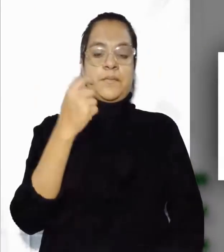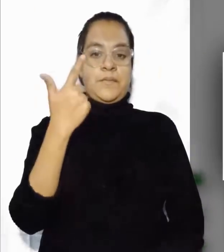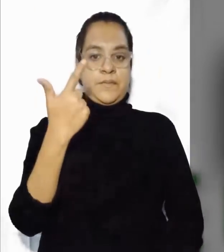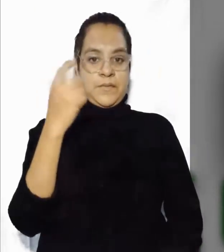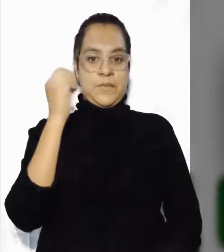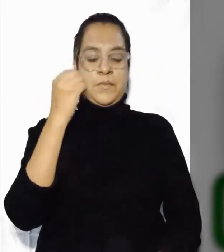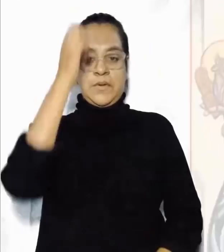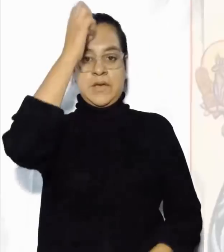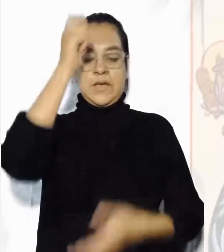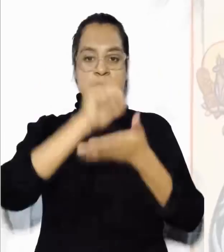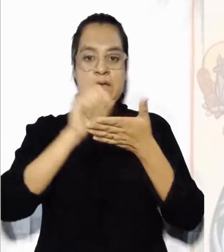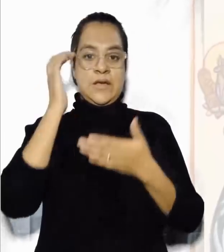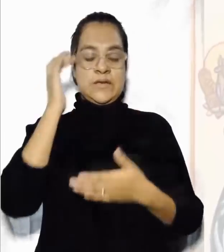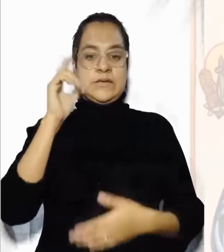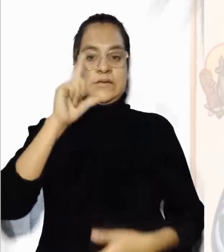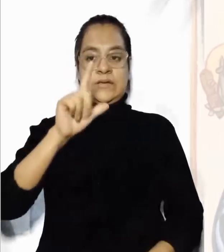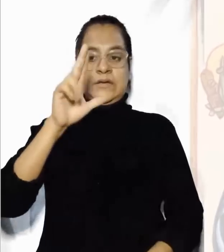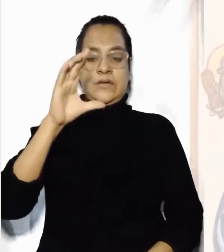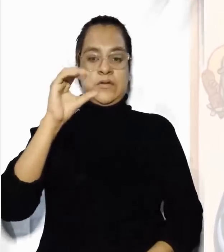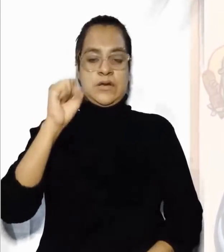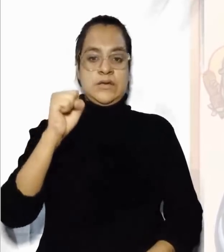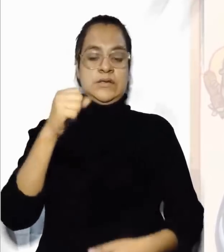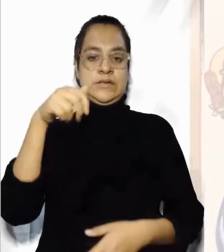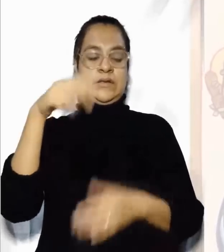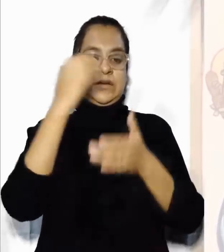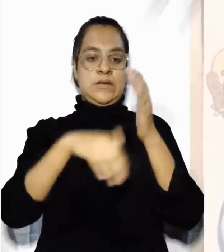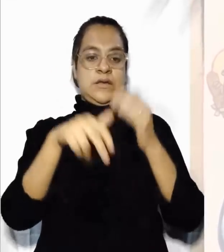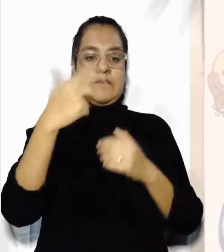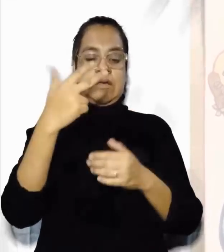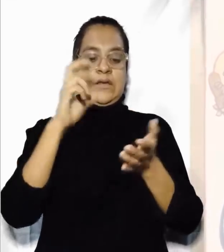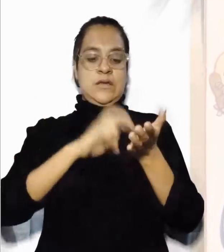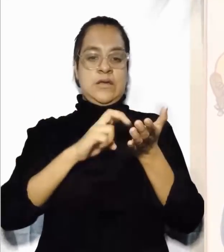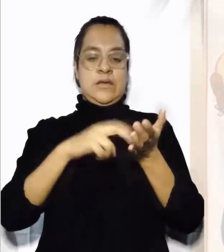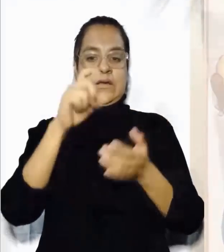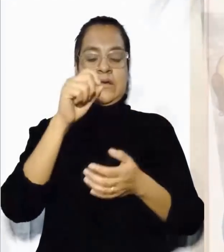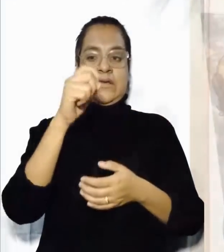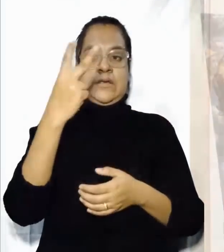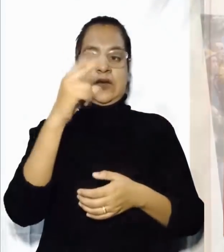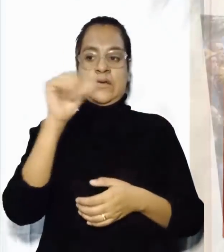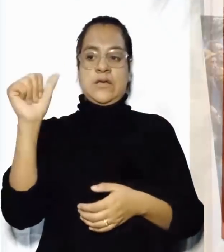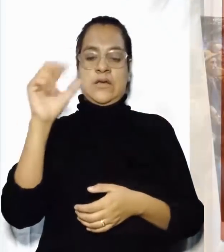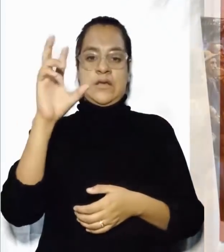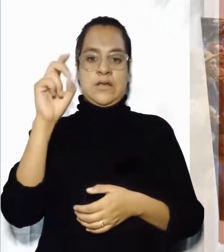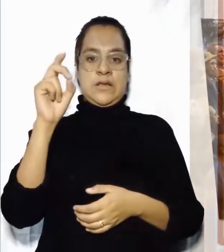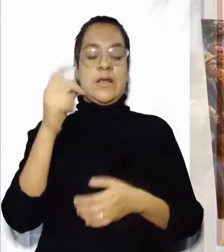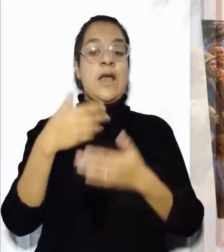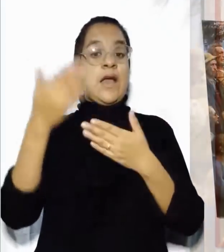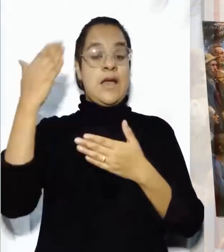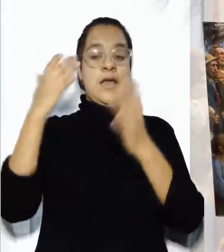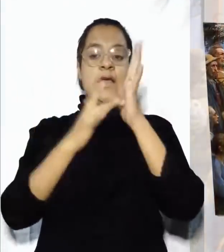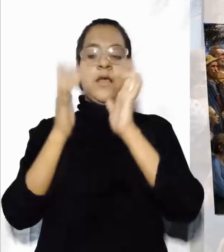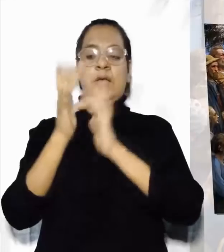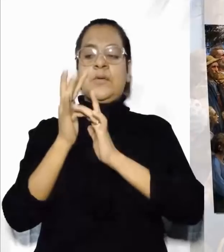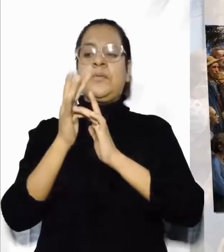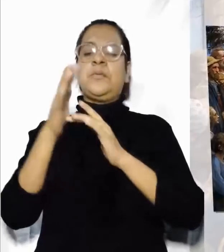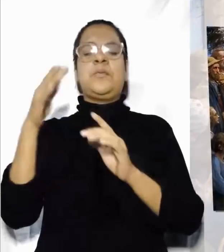27 de Octubre, Evangelio de San Lucas 13, 22-30 En aquel tiempo Jesús iba enseñando